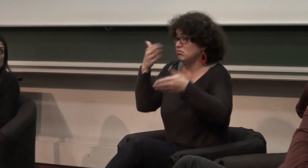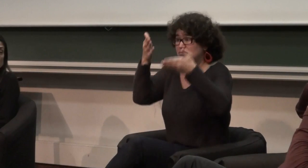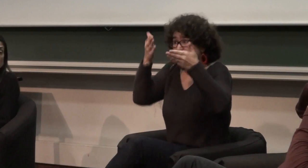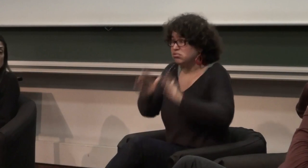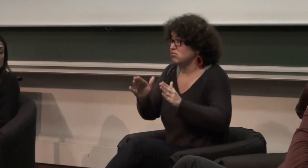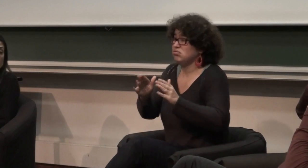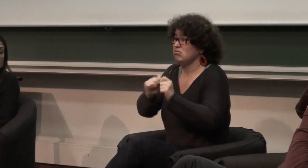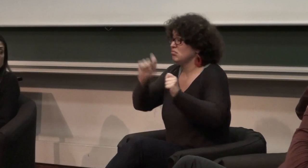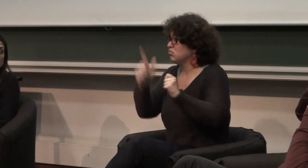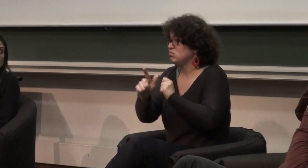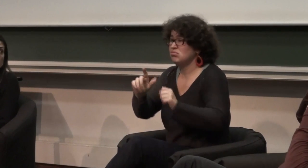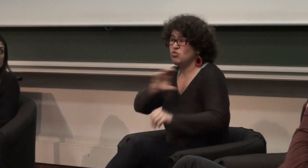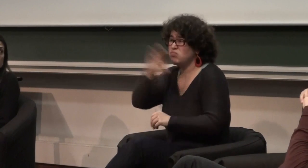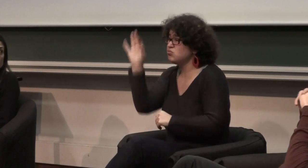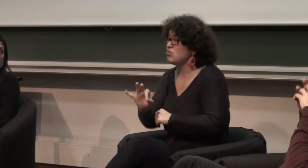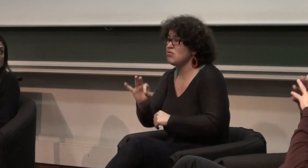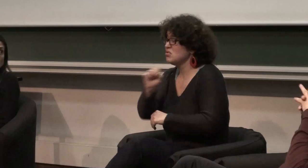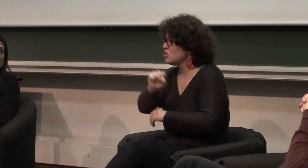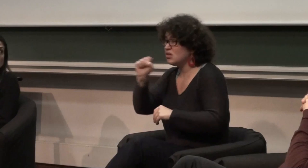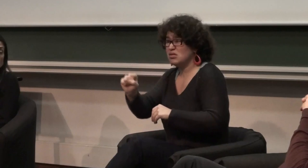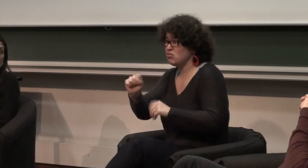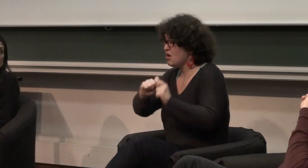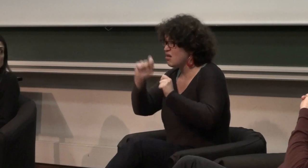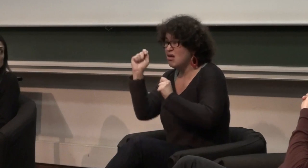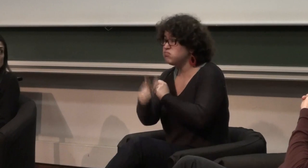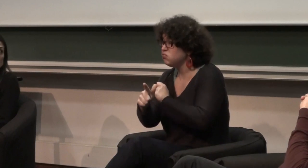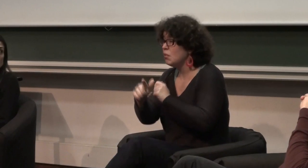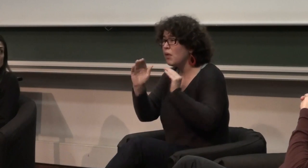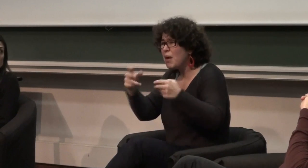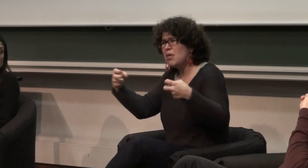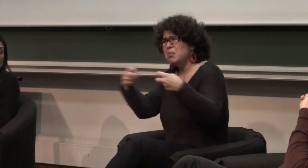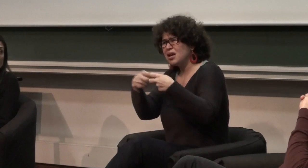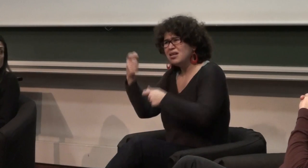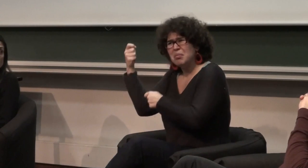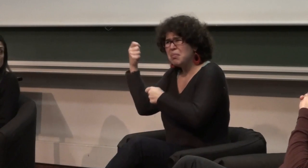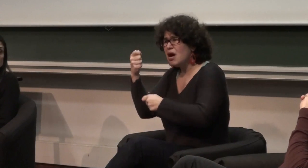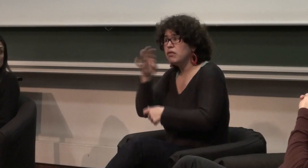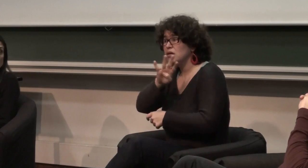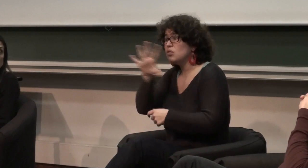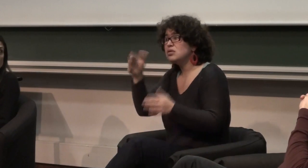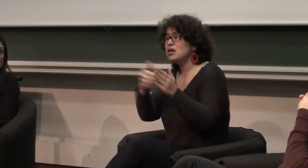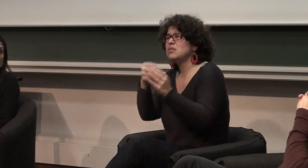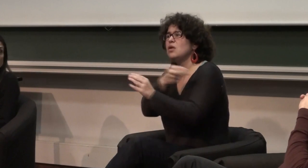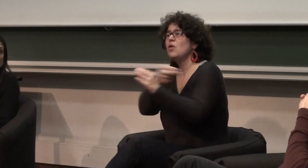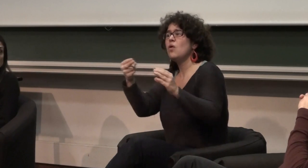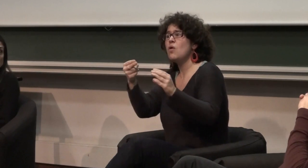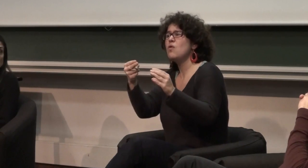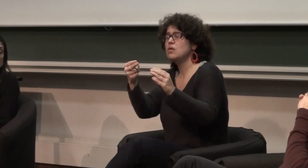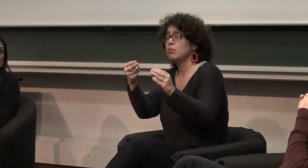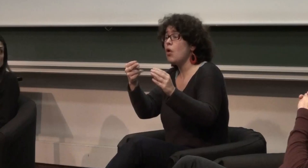c'est vrai qu'au niveau politique aussi la sécurité sociale rembourse tout donc ça veut dire parce